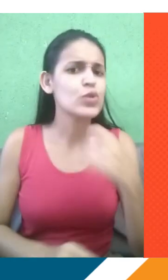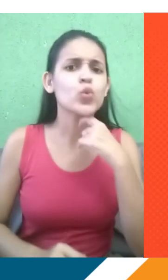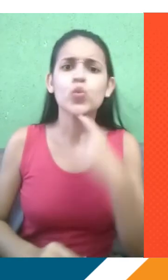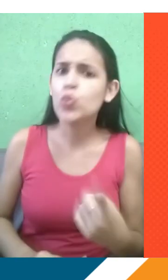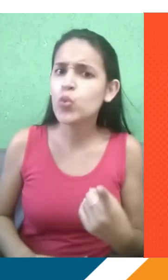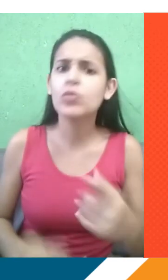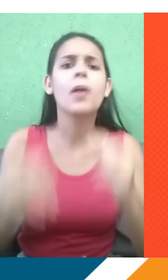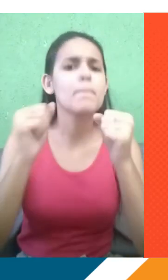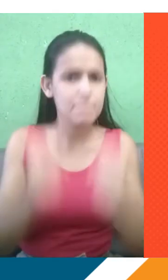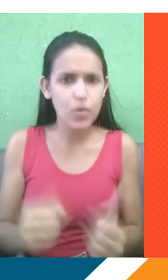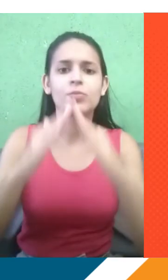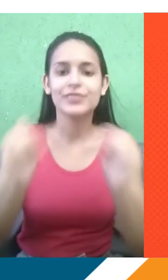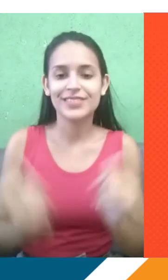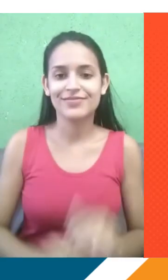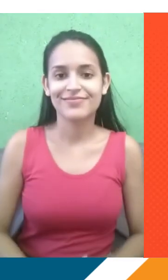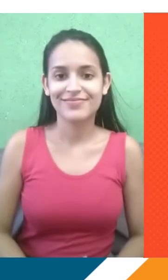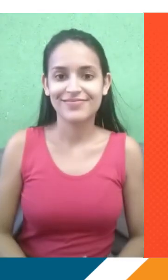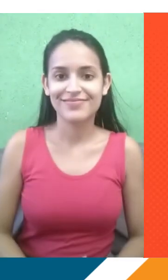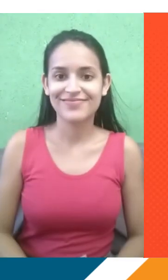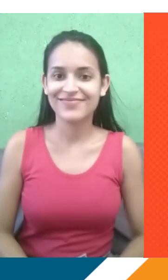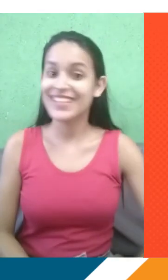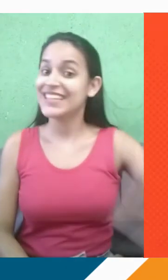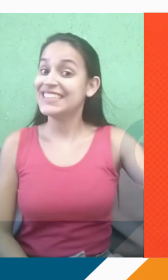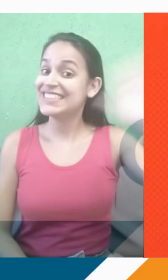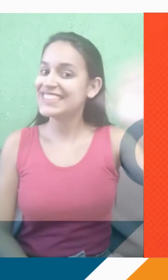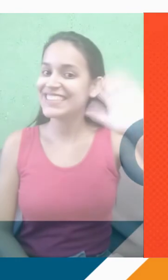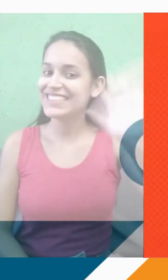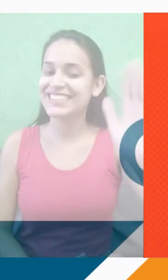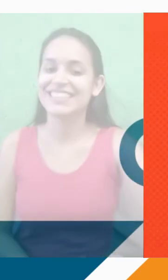qualquer auxílio, pode pedir. É isso, pessoal. Até 2021. Até!